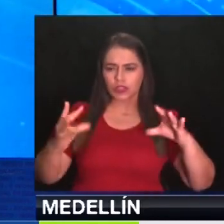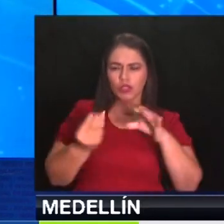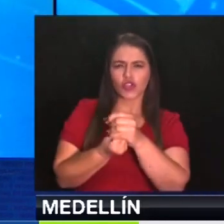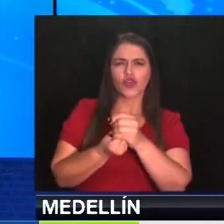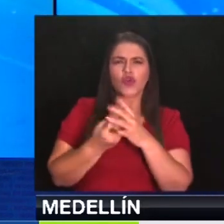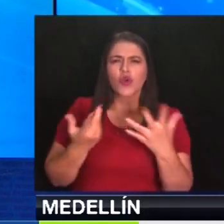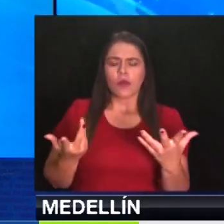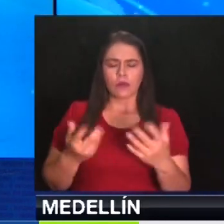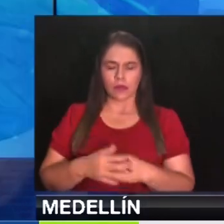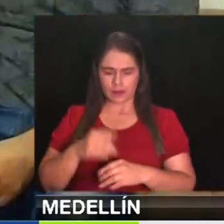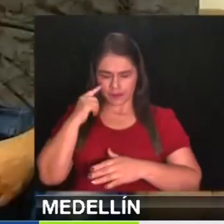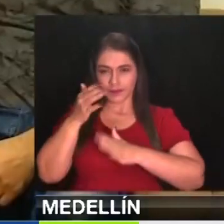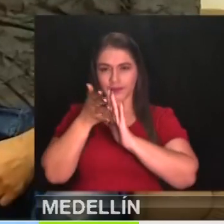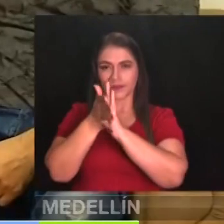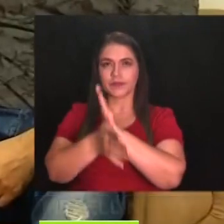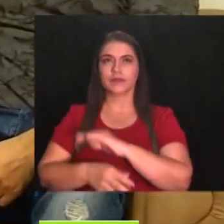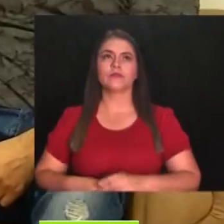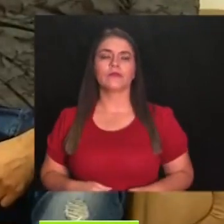contamos.